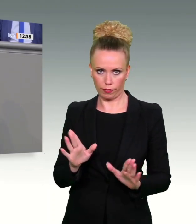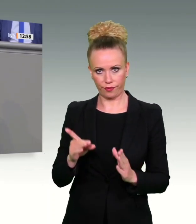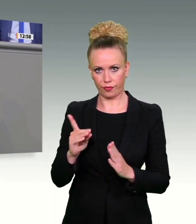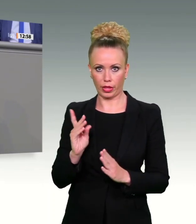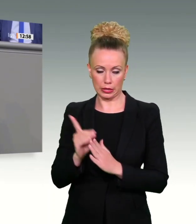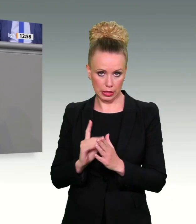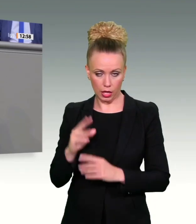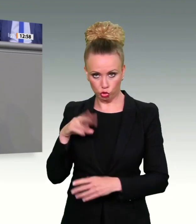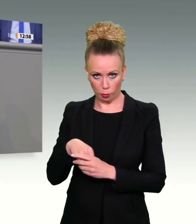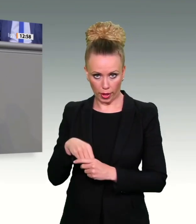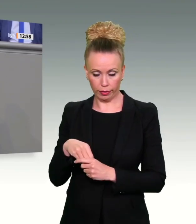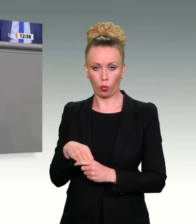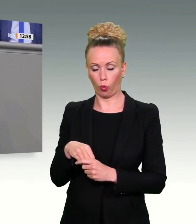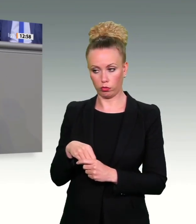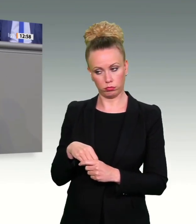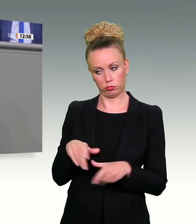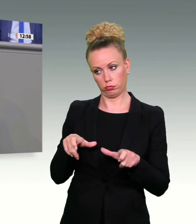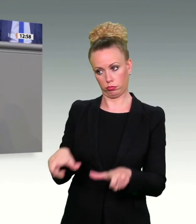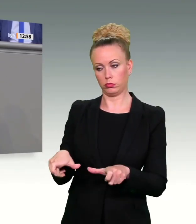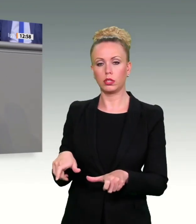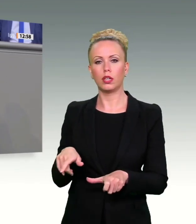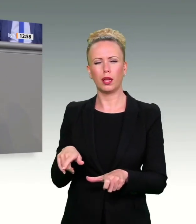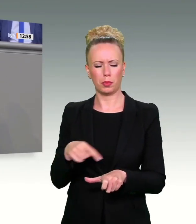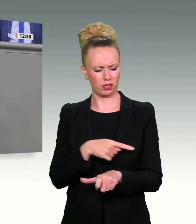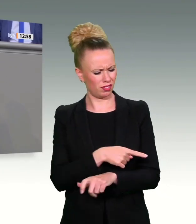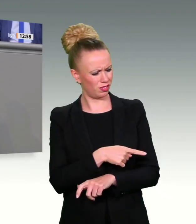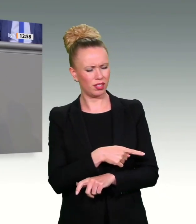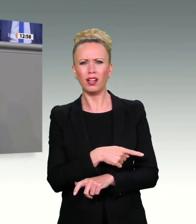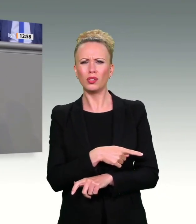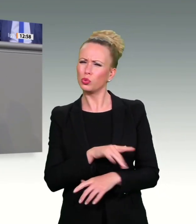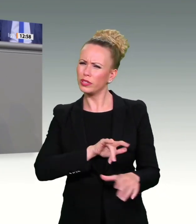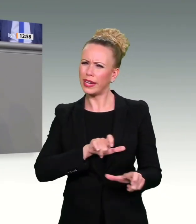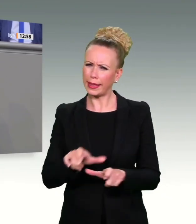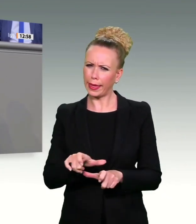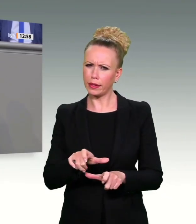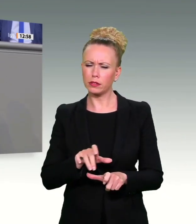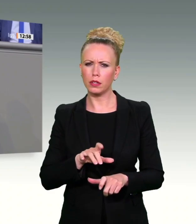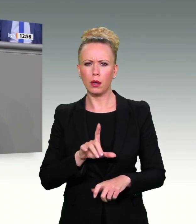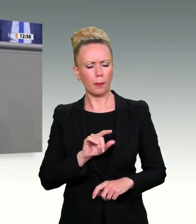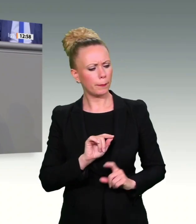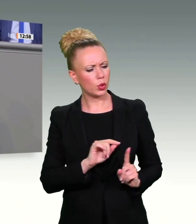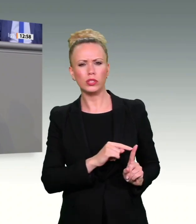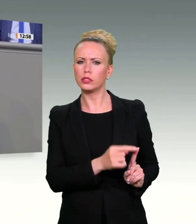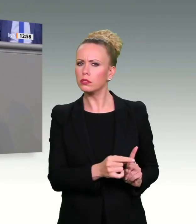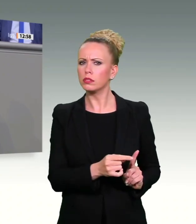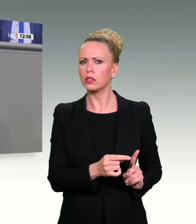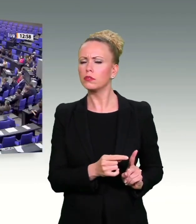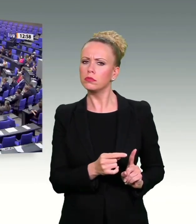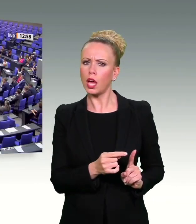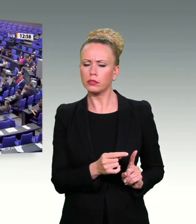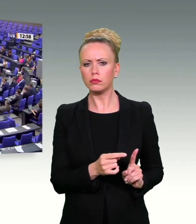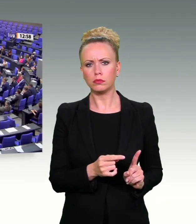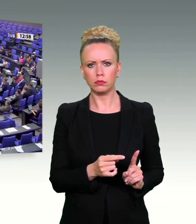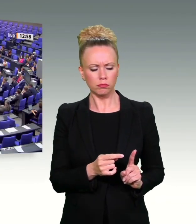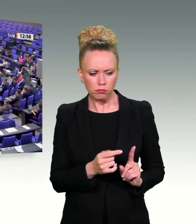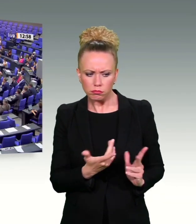das sogar gutheißen, was da passiert, dann bewegt sich das im Bereich von eher abschneidenden Diffamierungen. Das will ich